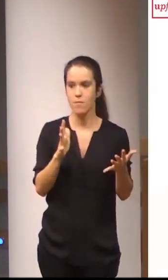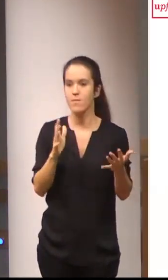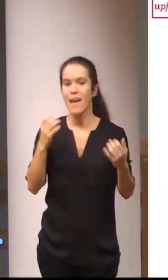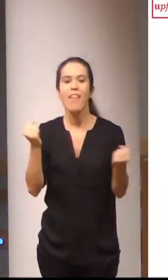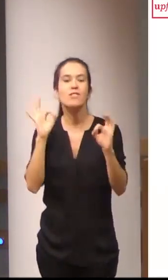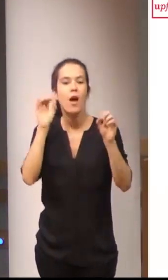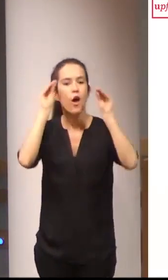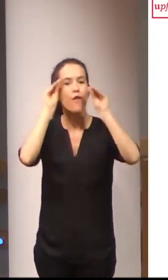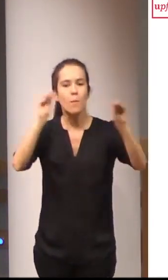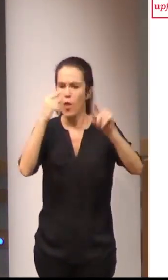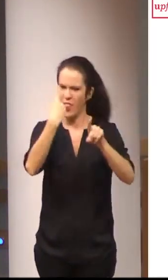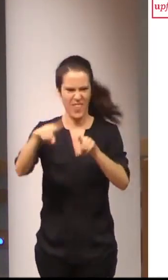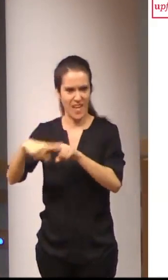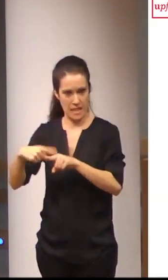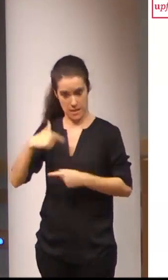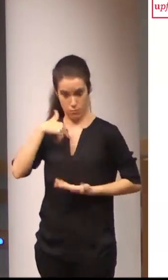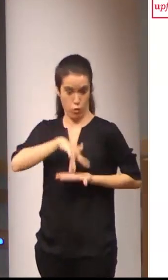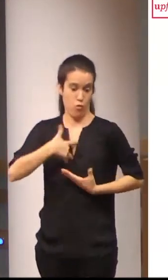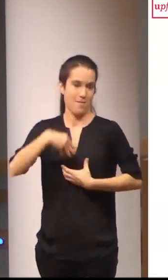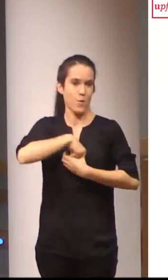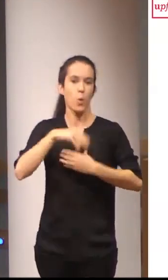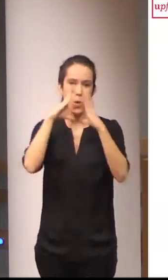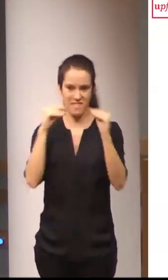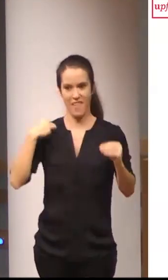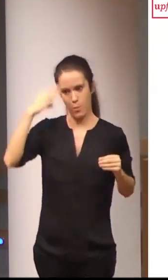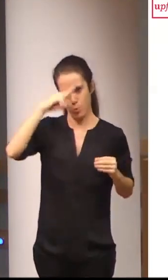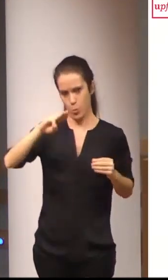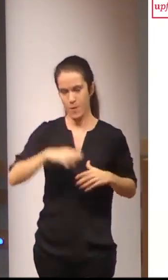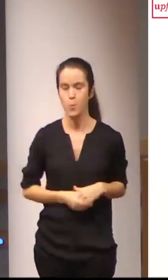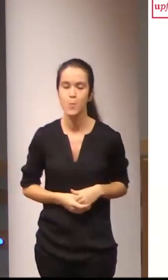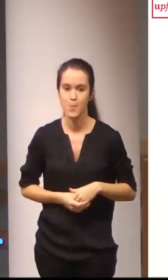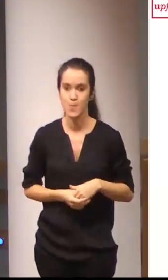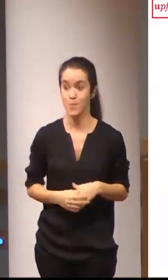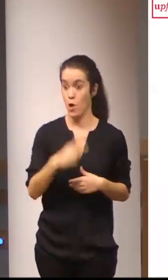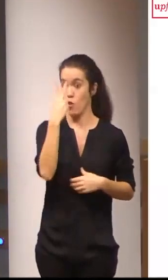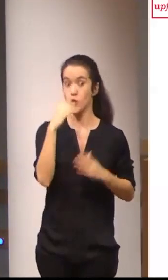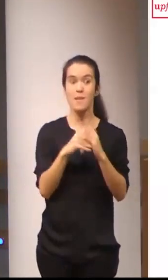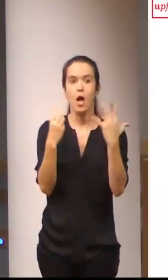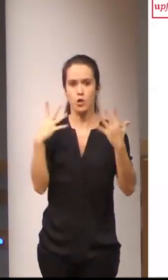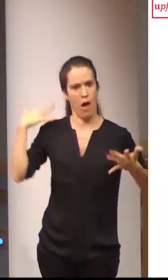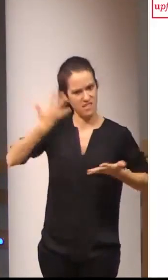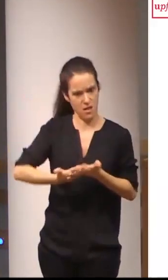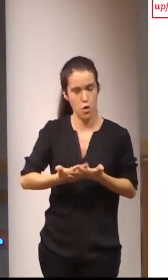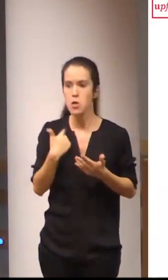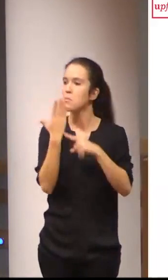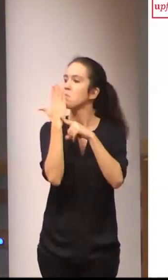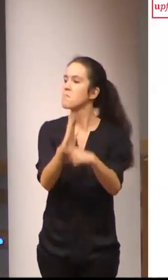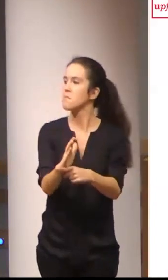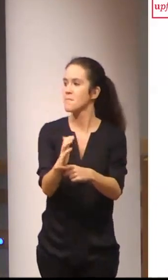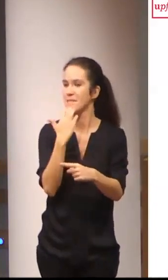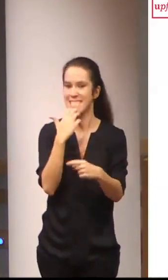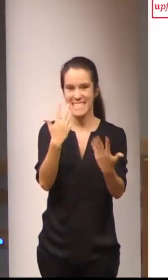formativas distintas que desarrollamos en la Universitat Pompeu Fabra desde 2008 os mostramos tres